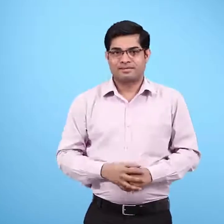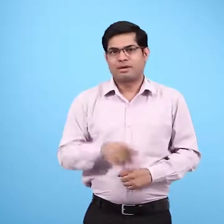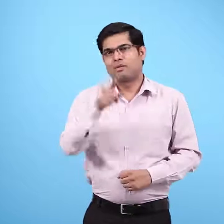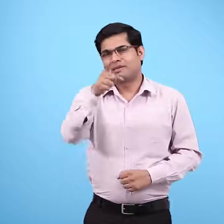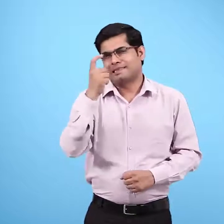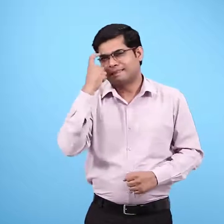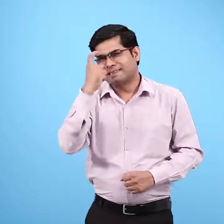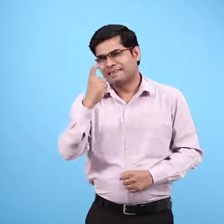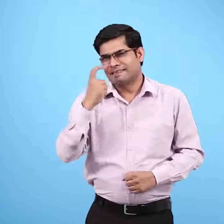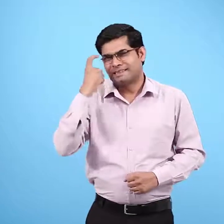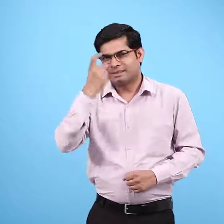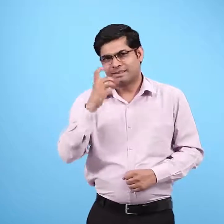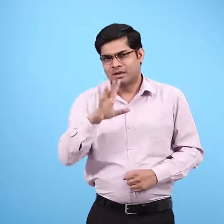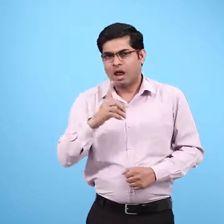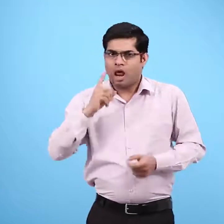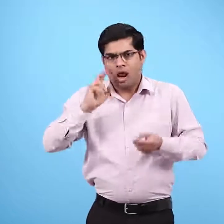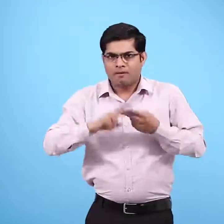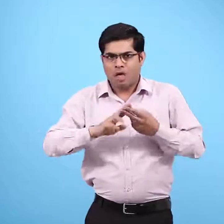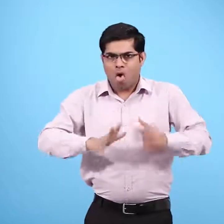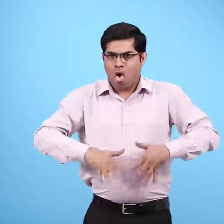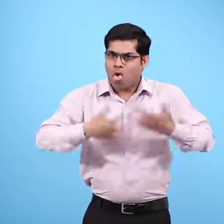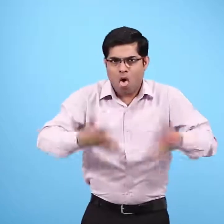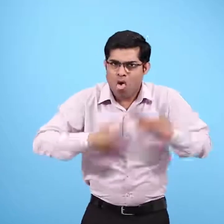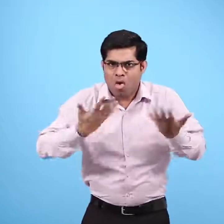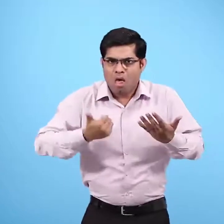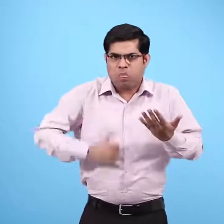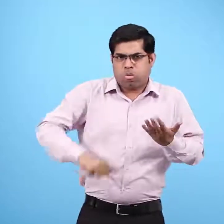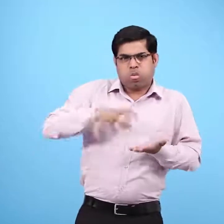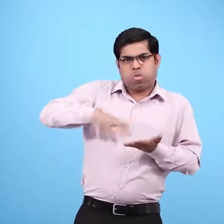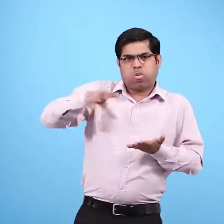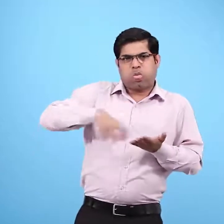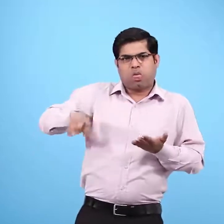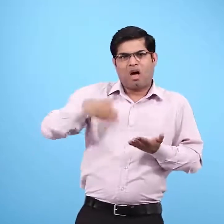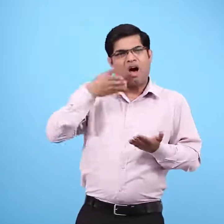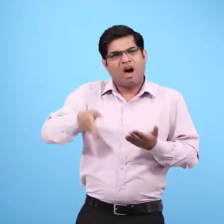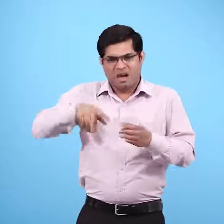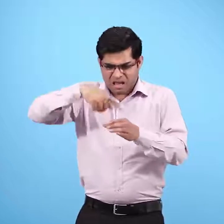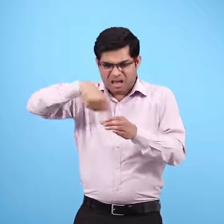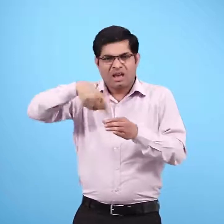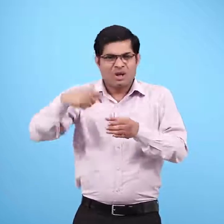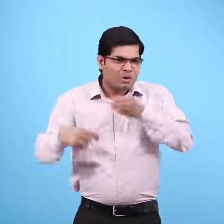सोचो उल्टी दस्त होने पर यह घोल क्यों देते होंगे